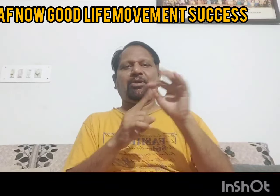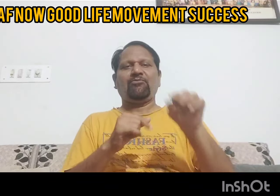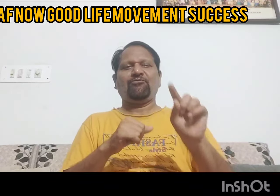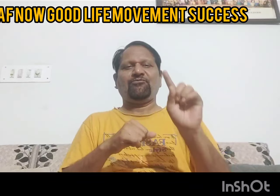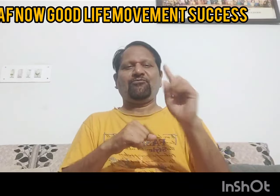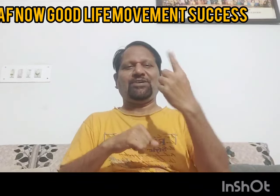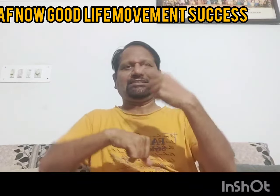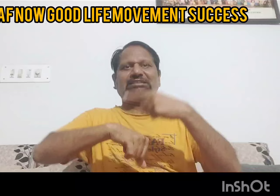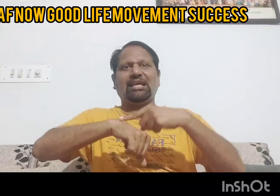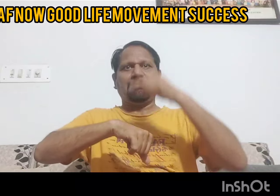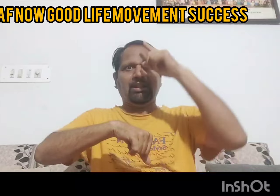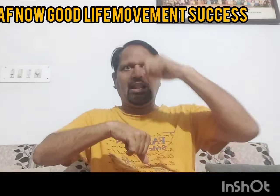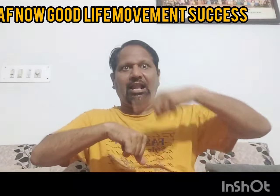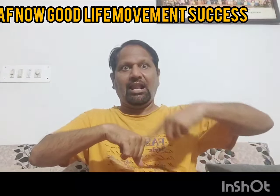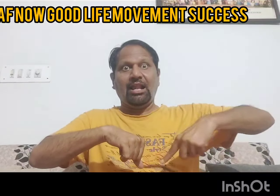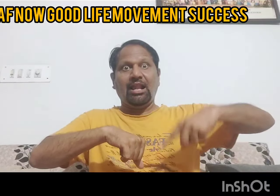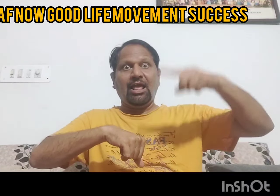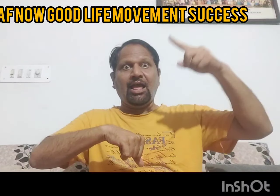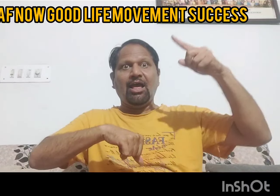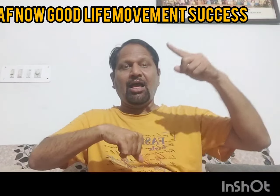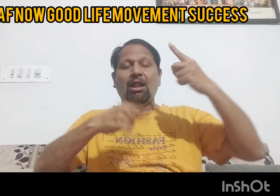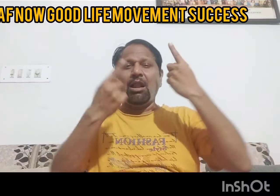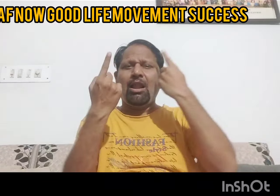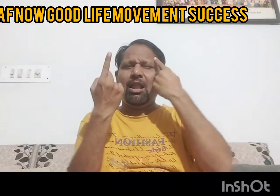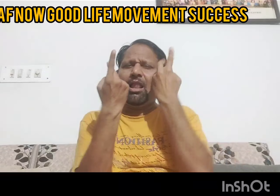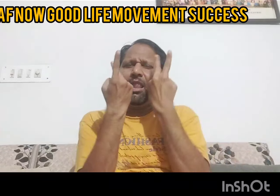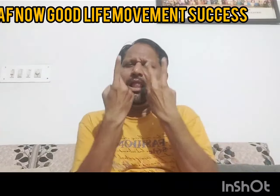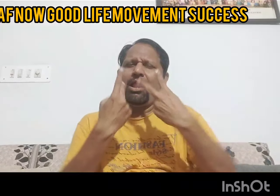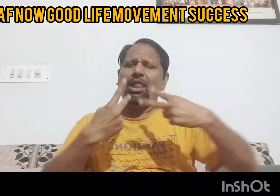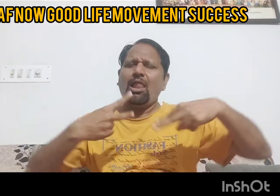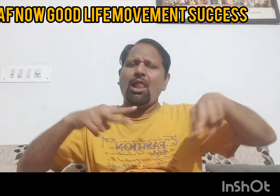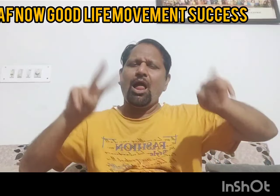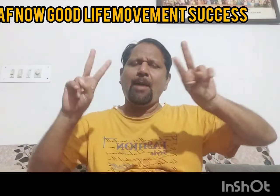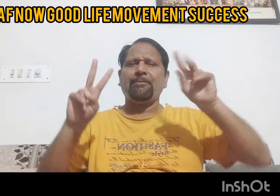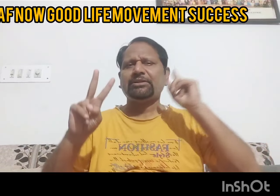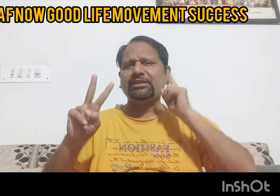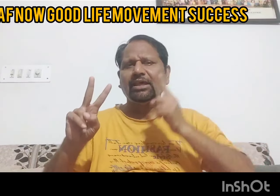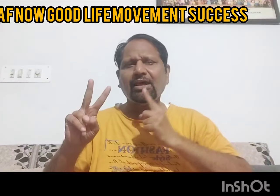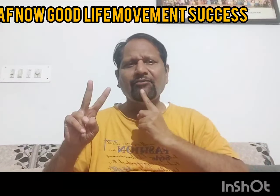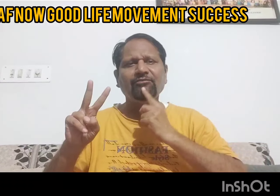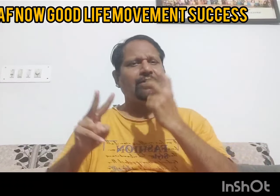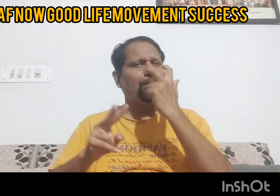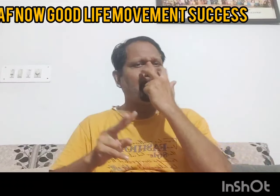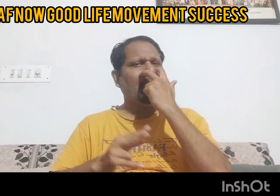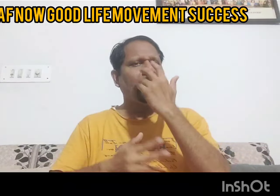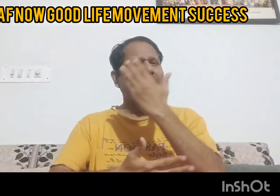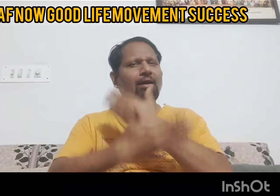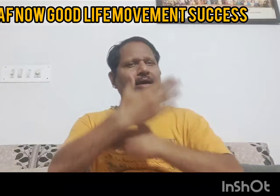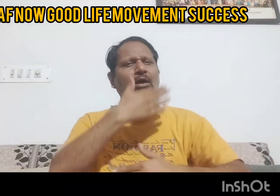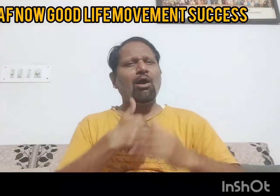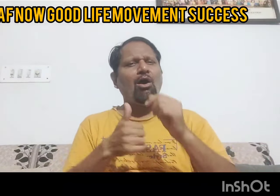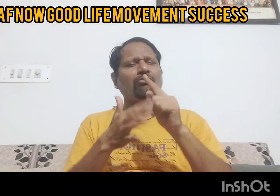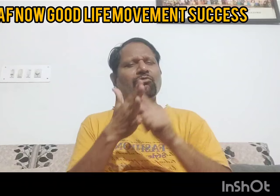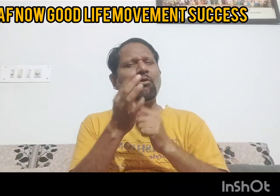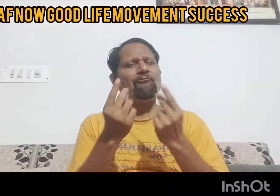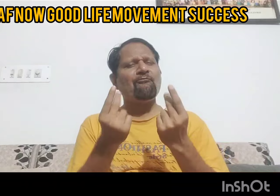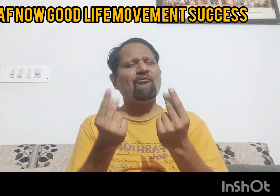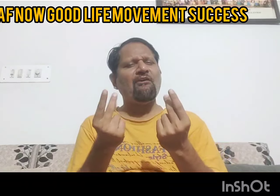मद्प्रदेश में ये पहली बार, पूरे भारत में मद्प्रदेश पहला राज्य है जहां पर मुख्बदेश और सब दिव्यांग,